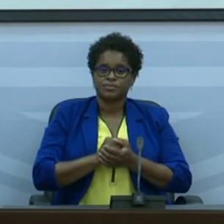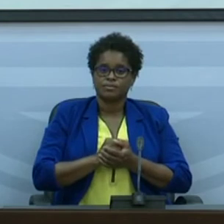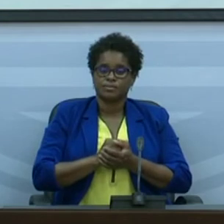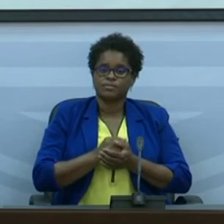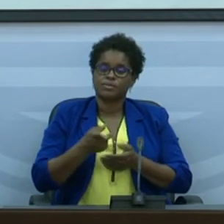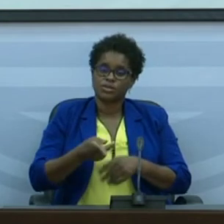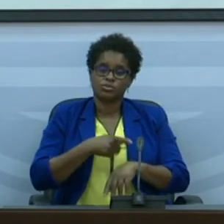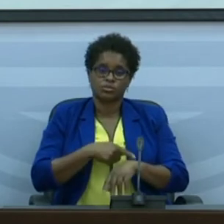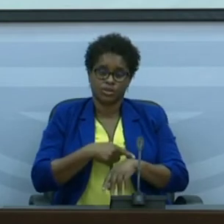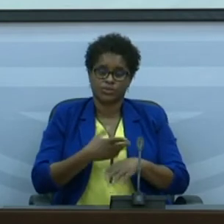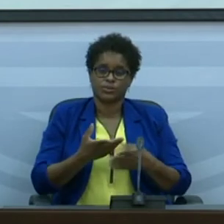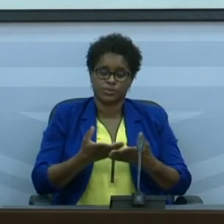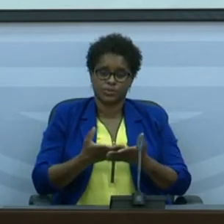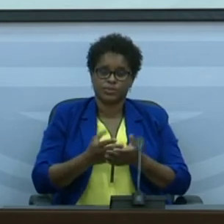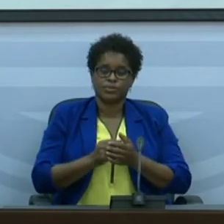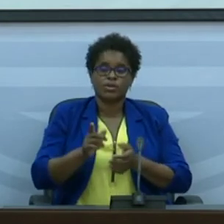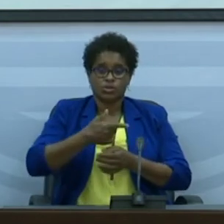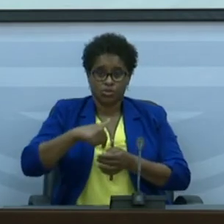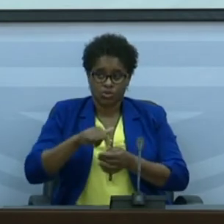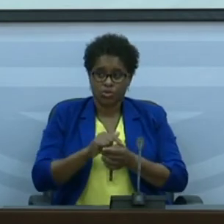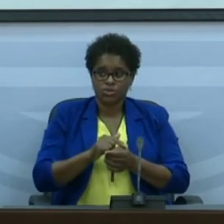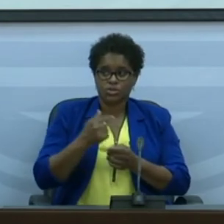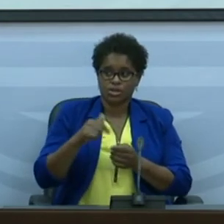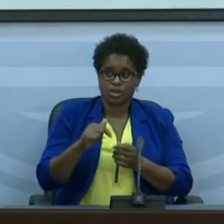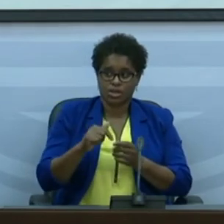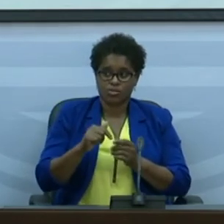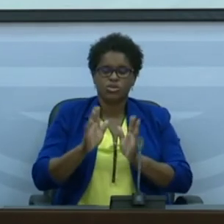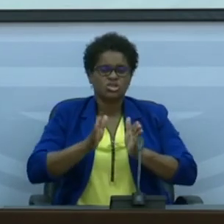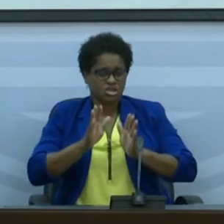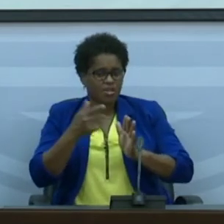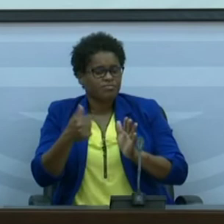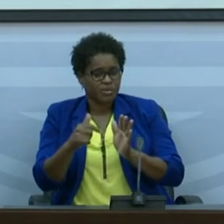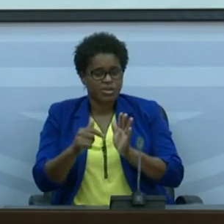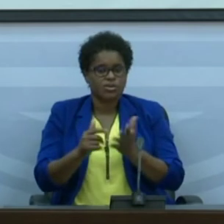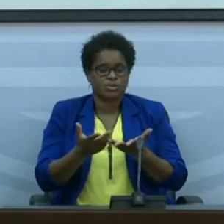neste momento nós temos já temos